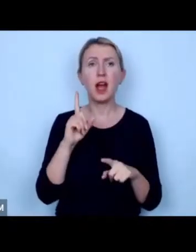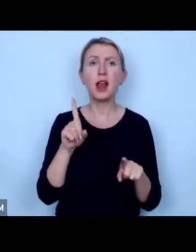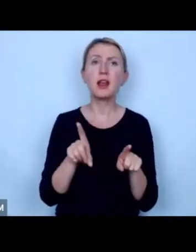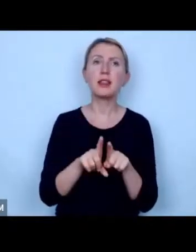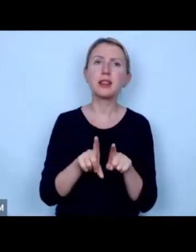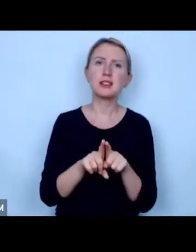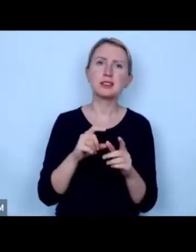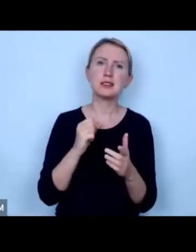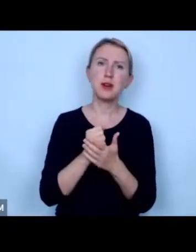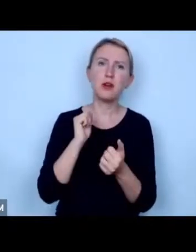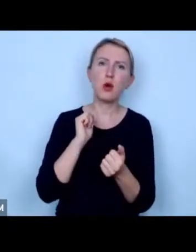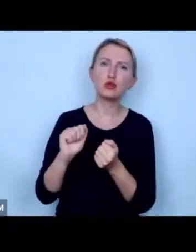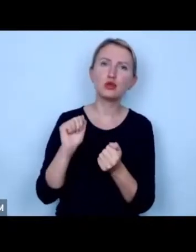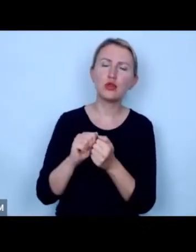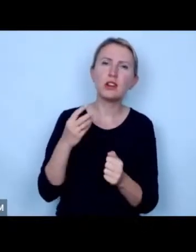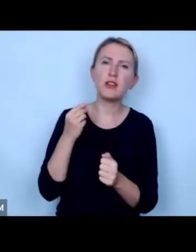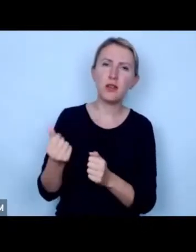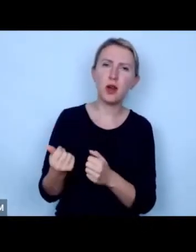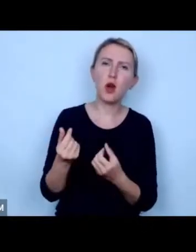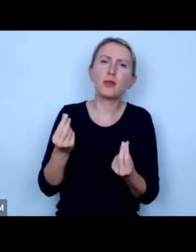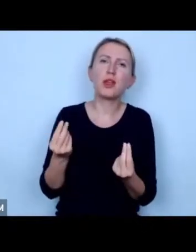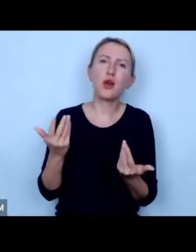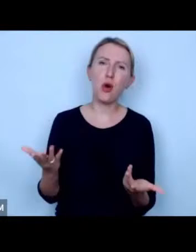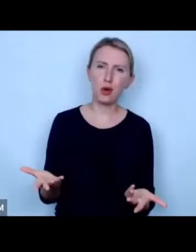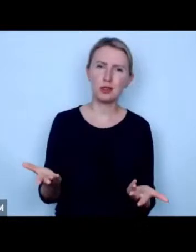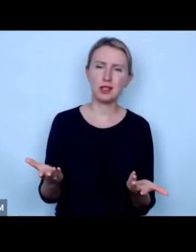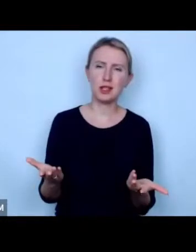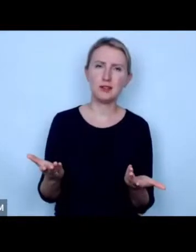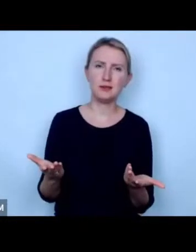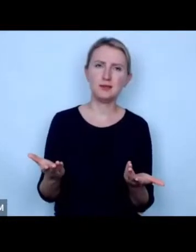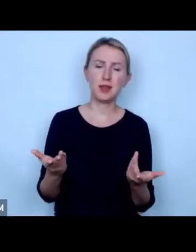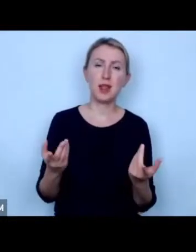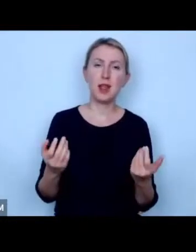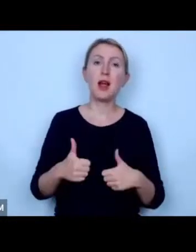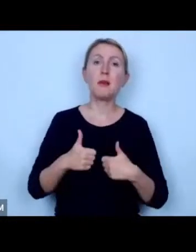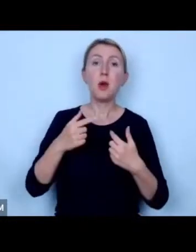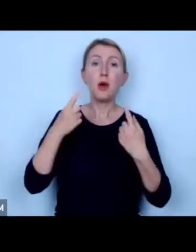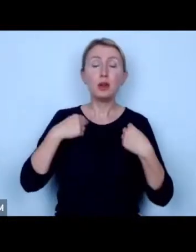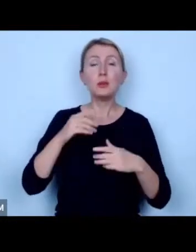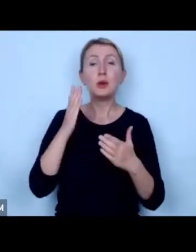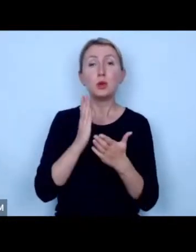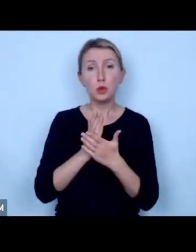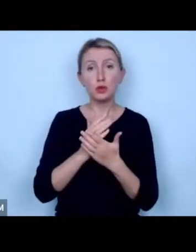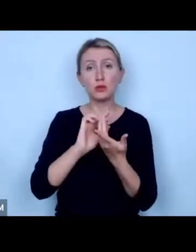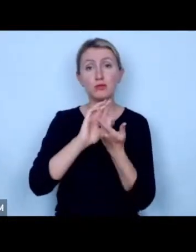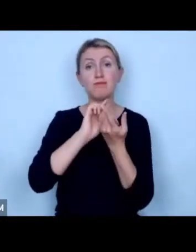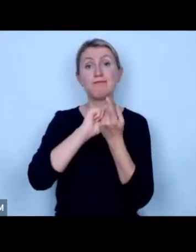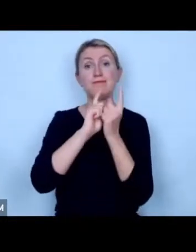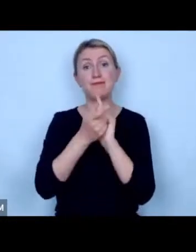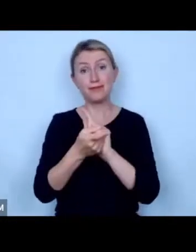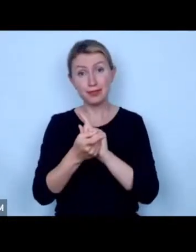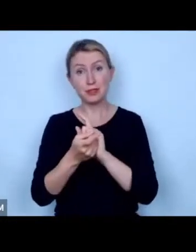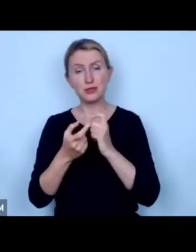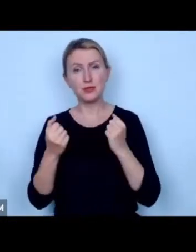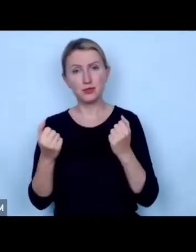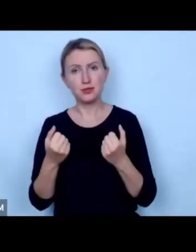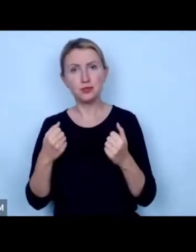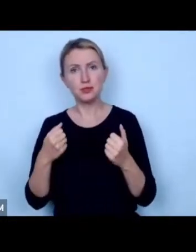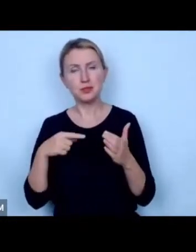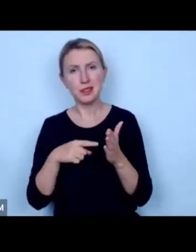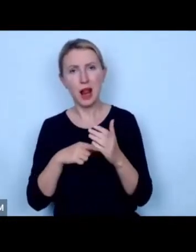też o kwestie odszkodowań i wypłat chodzi po prostu o pieniądze żeby osoby które już się przebranżowią przekwalifikują